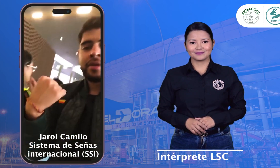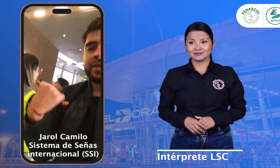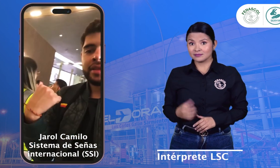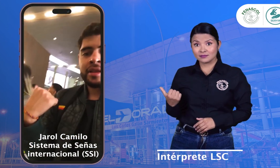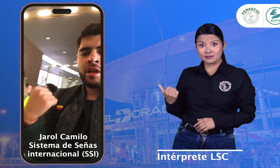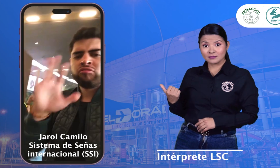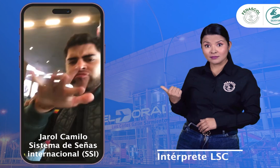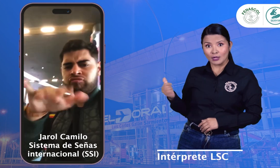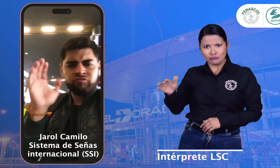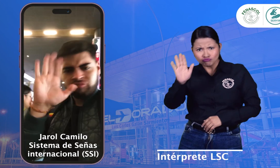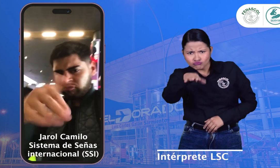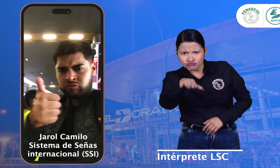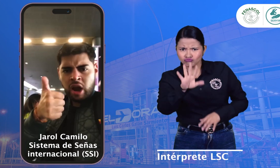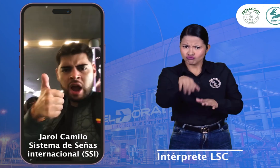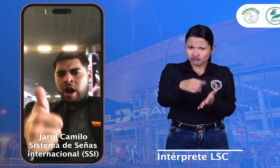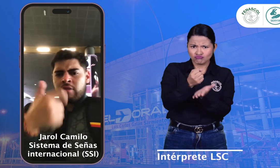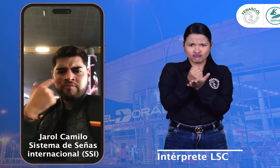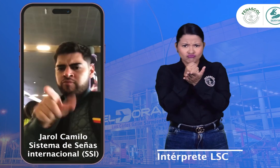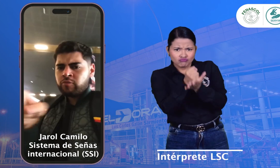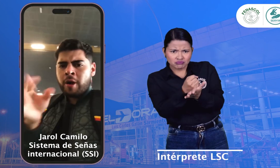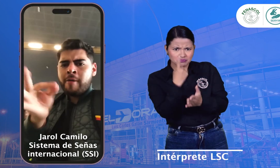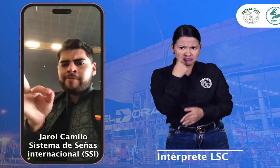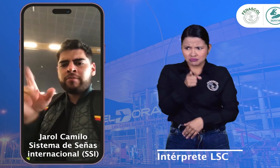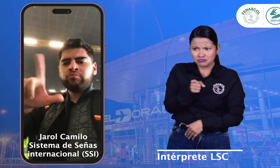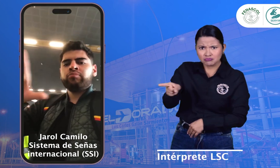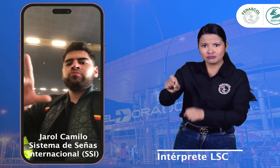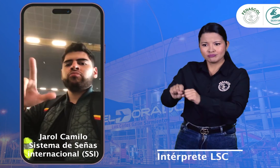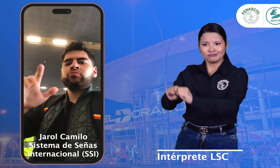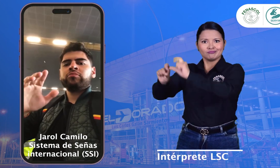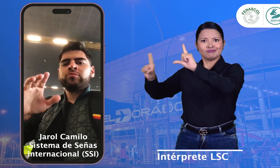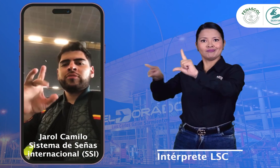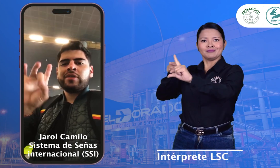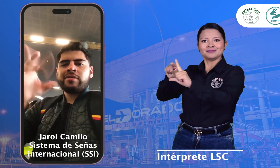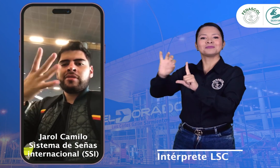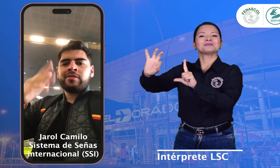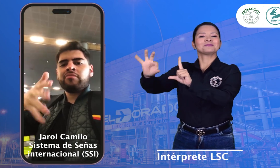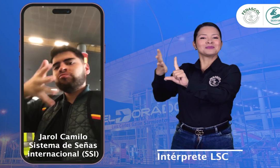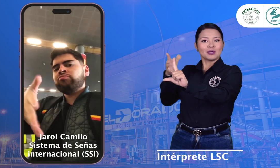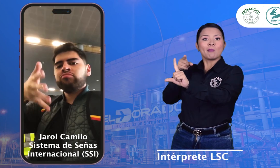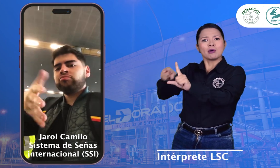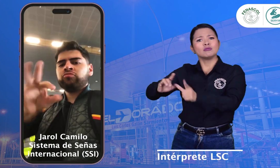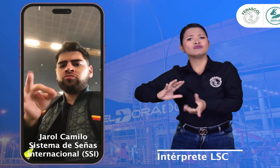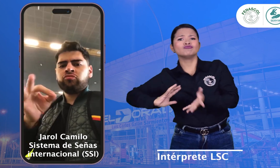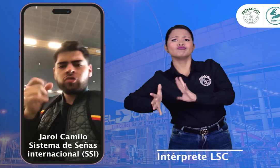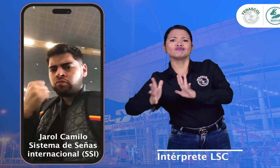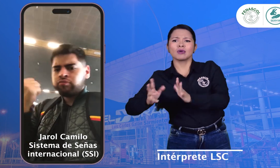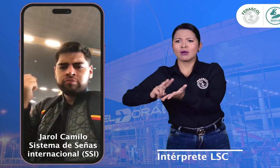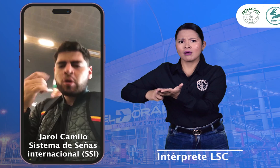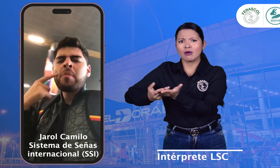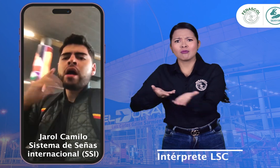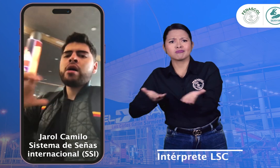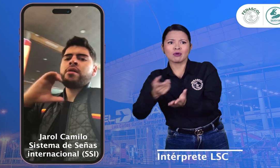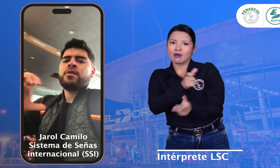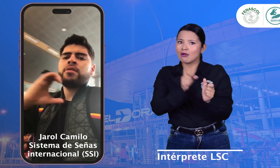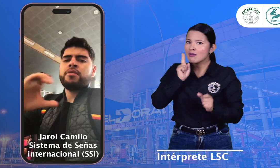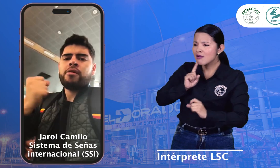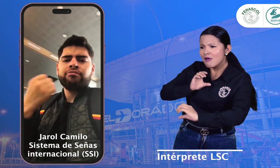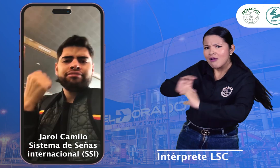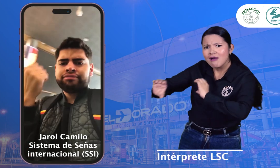Esta funcionaria se acercó y nos dijo, miren, acá está disponible el servicio de interpretación virtual y allí las